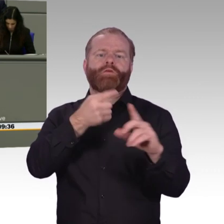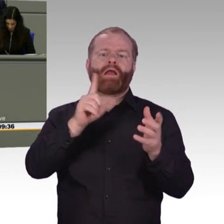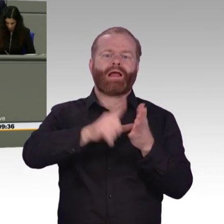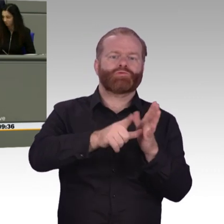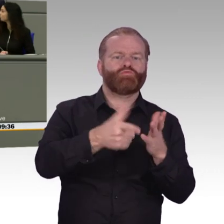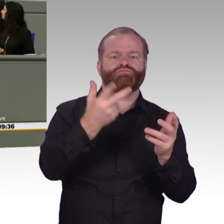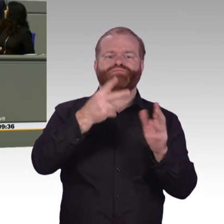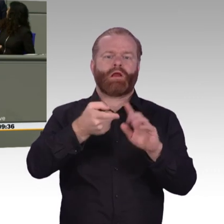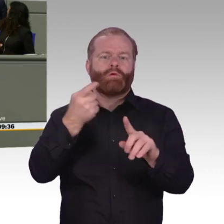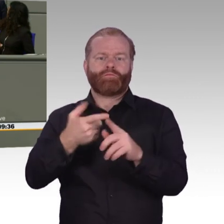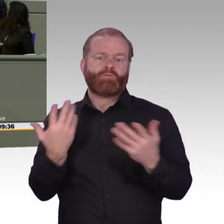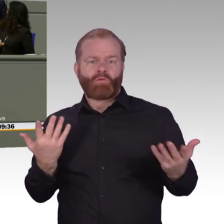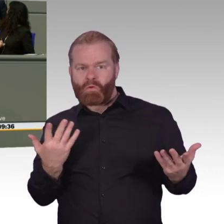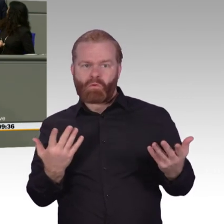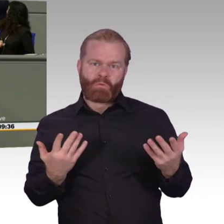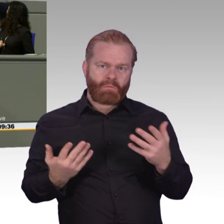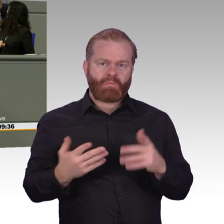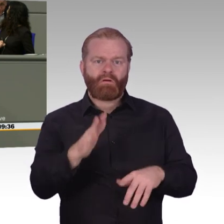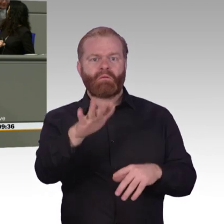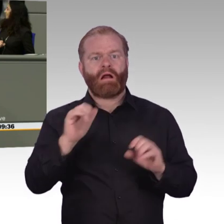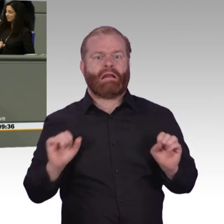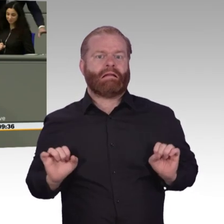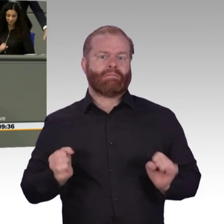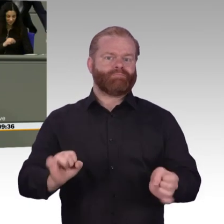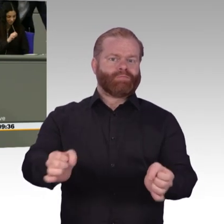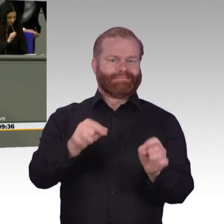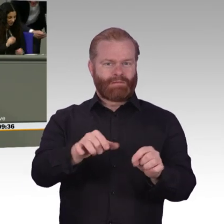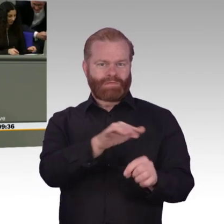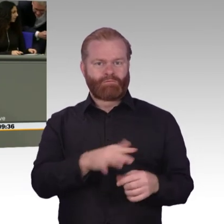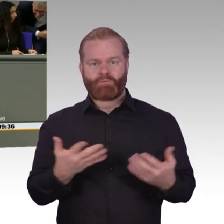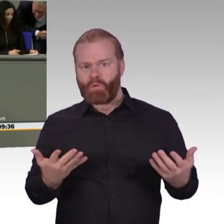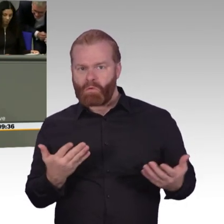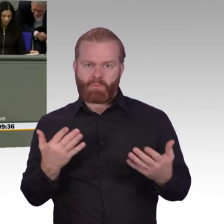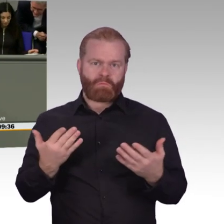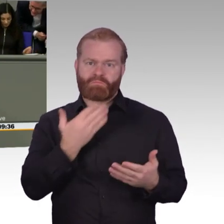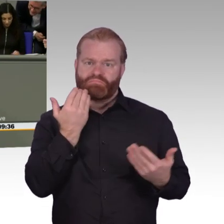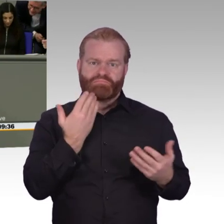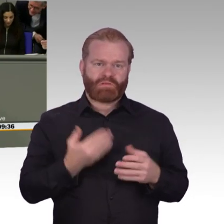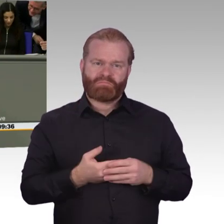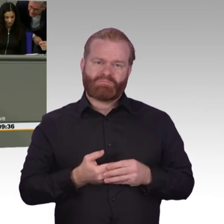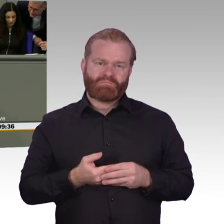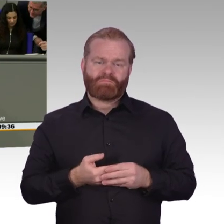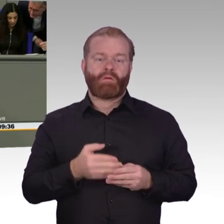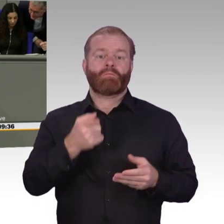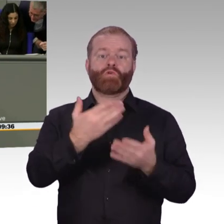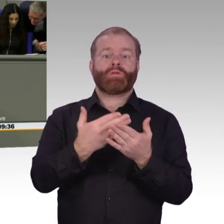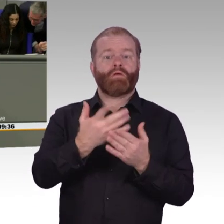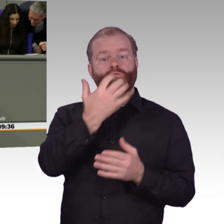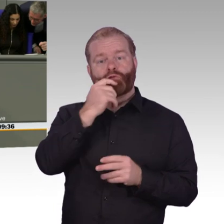111 Seiten lang, sondern nur 156 Seiten lang, 111 Einzelmaßnahmen. Aber Sie leisten einfach keine Priorisierung. Keiner weiß im Jahre